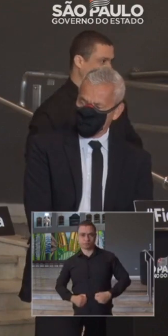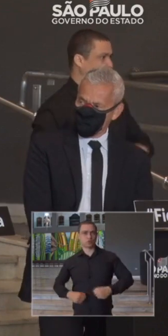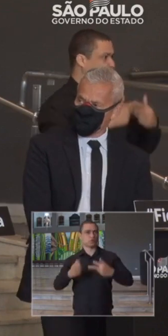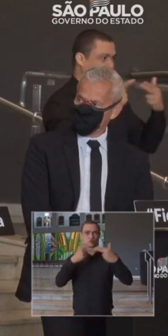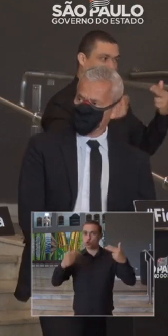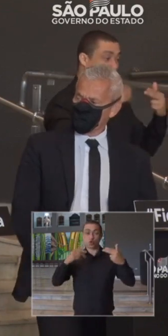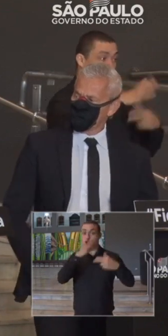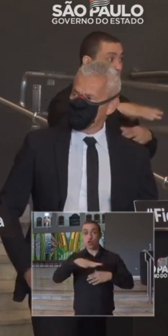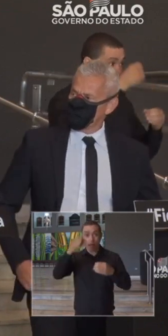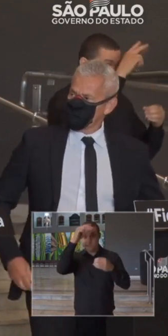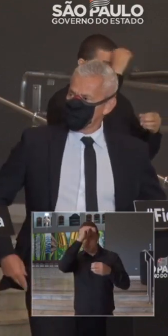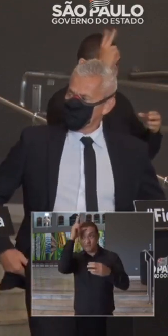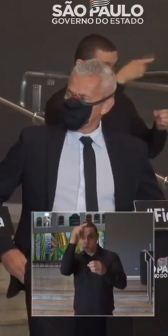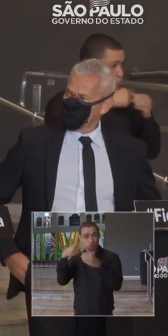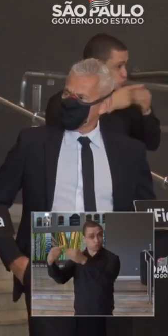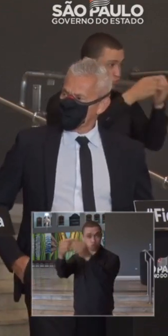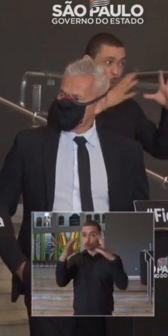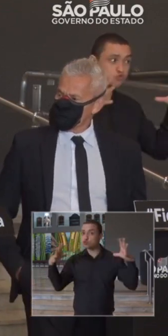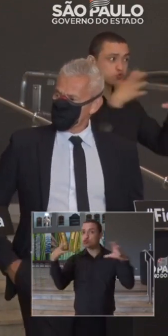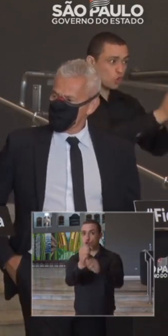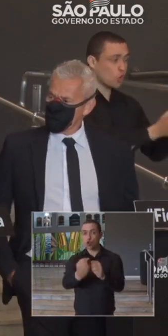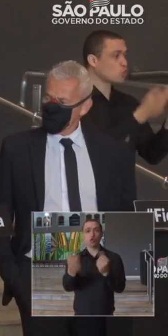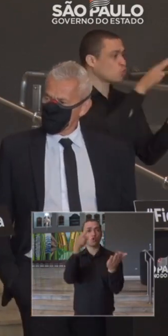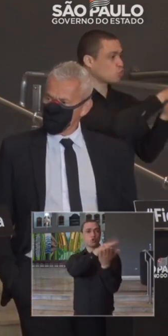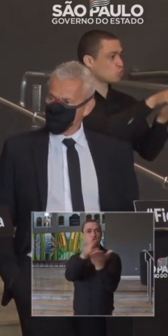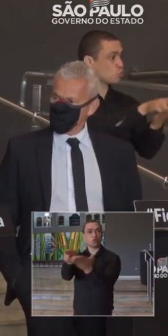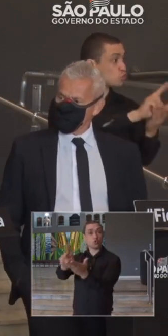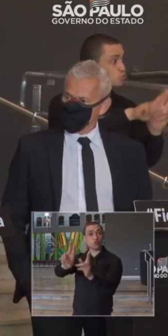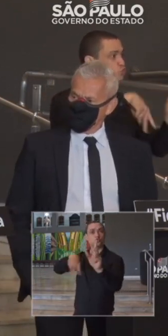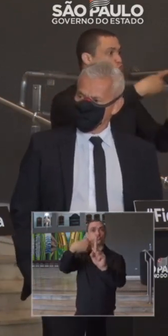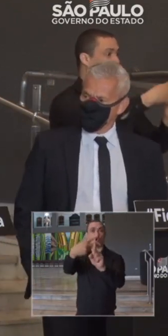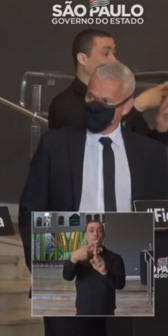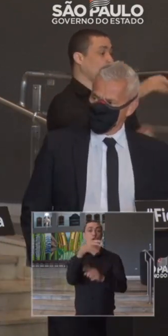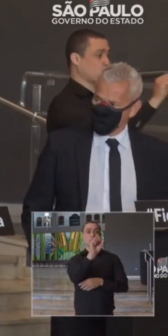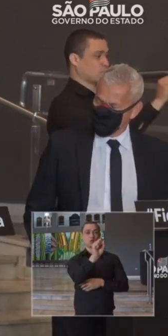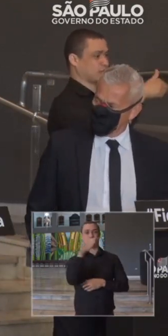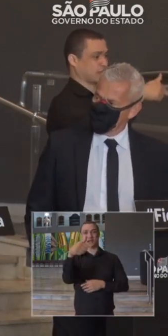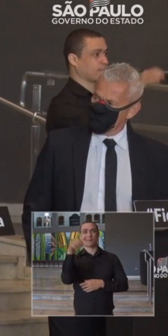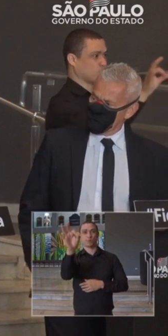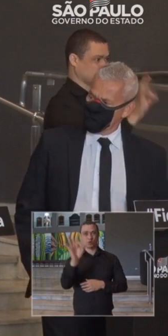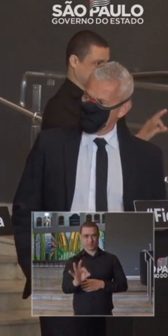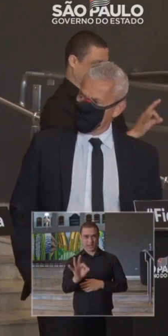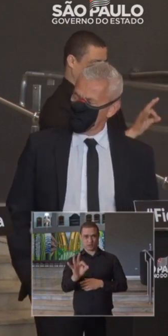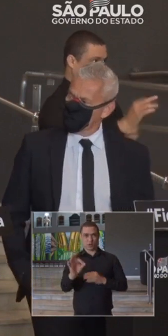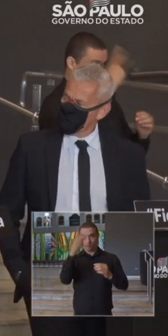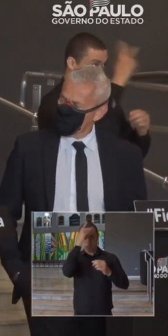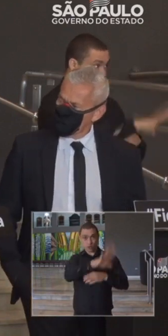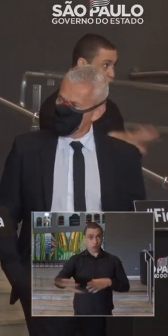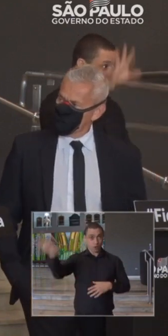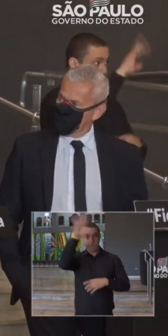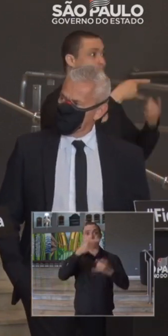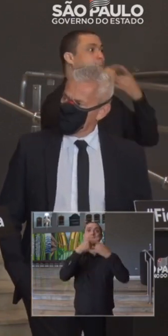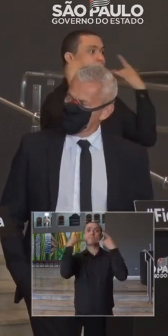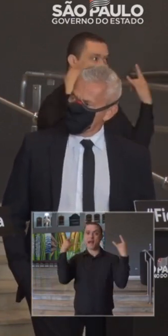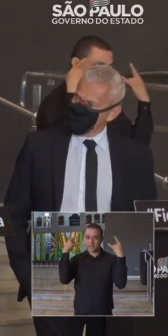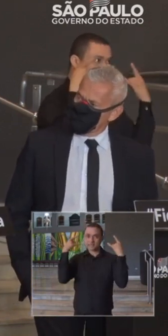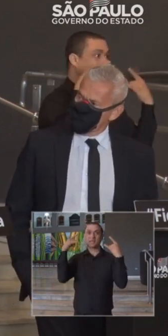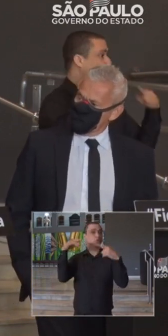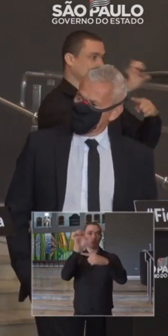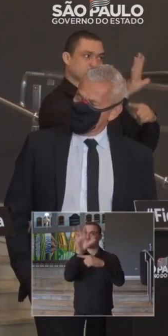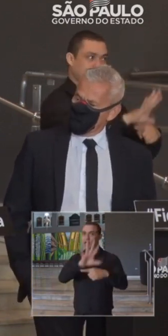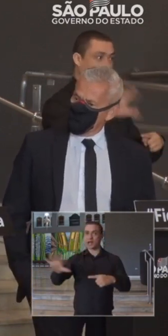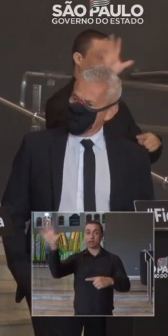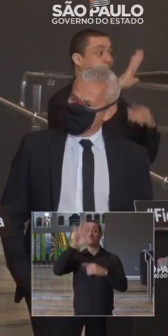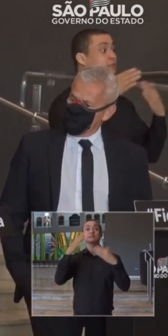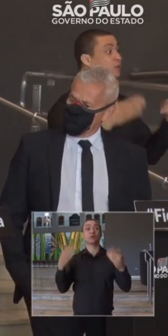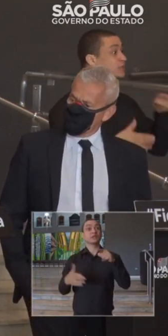todas as prefeituras do Estado, o dobro de leitos, 87% do uso de máscaras aqui no Estado de São Paulo, o